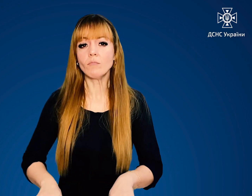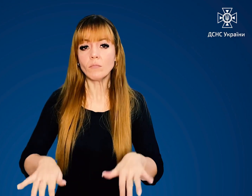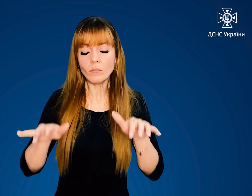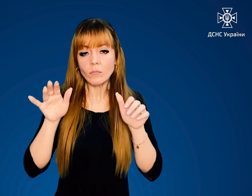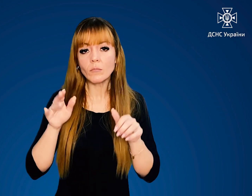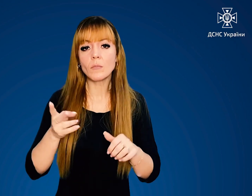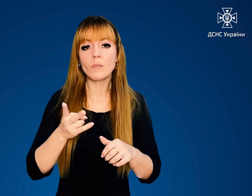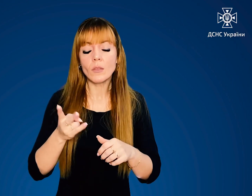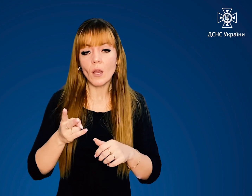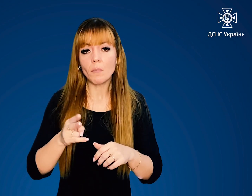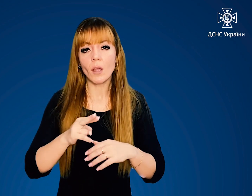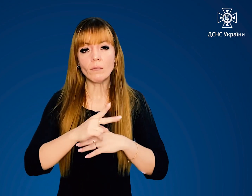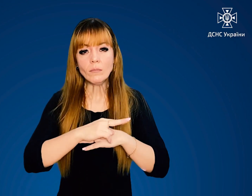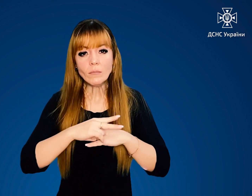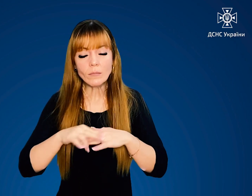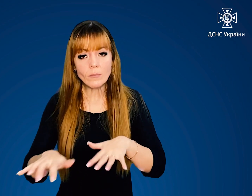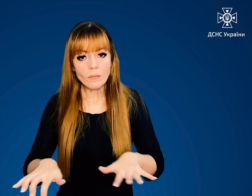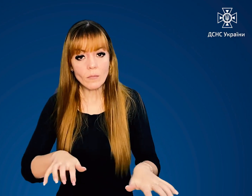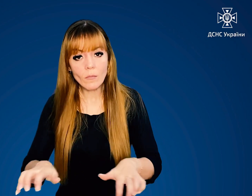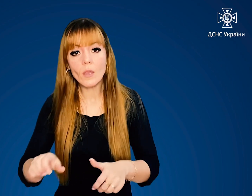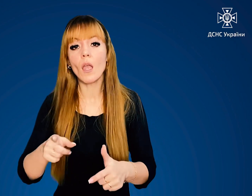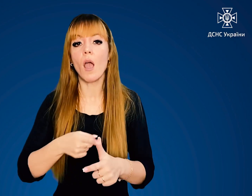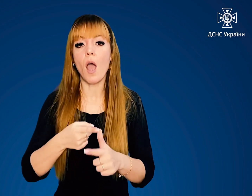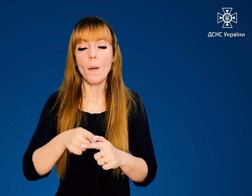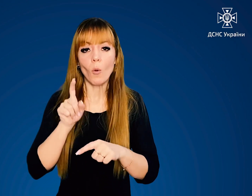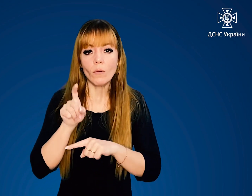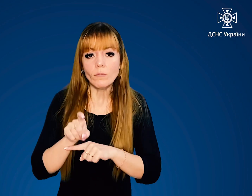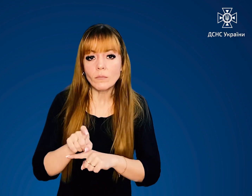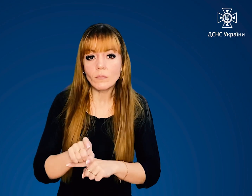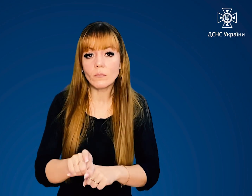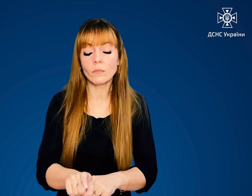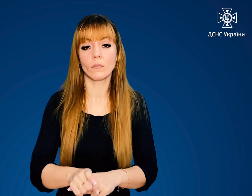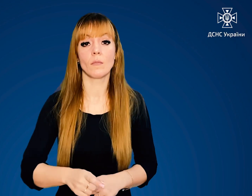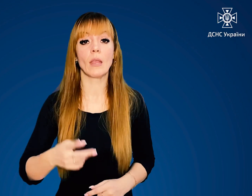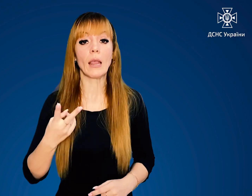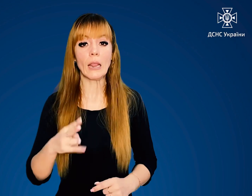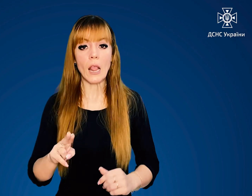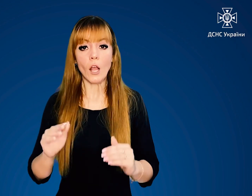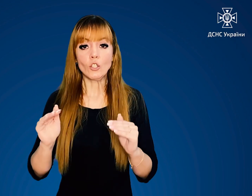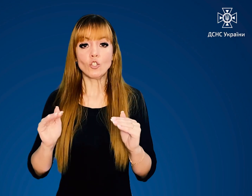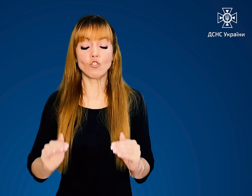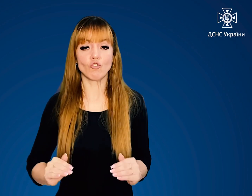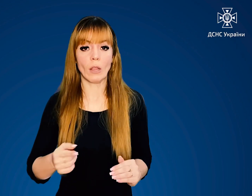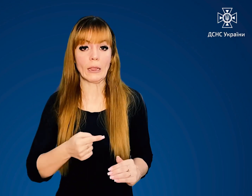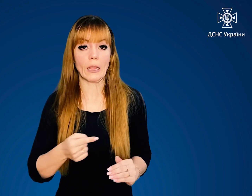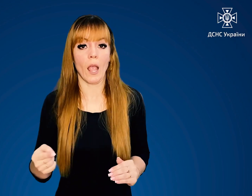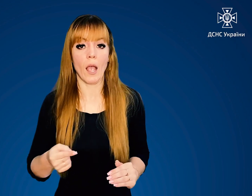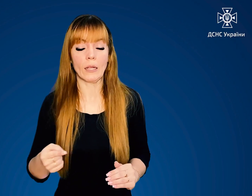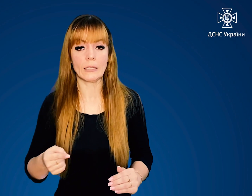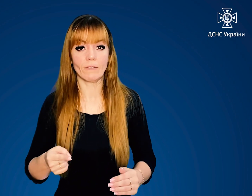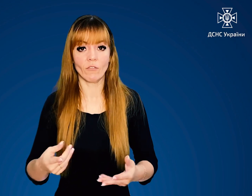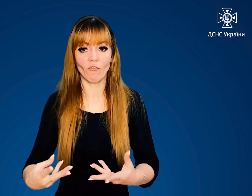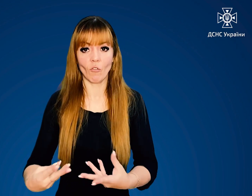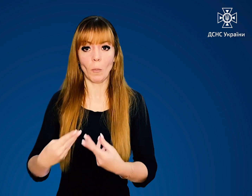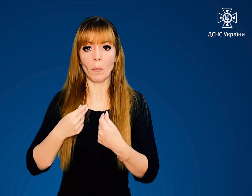поповськом або пригинаючись. Для зниження негативного впливу небезпечних факторів